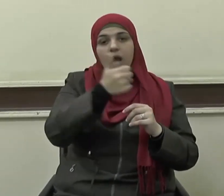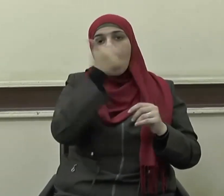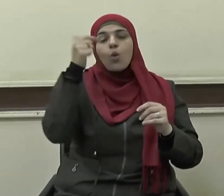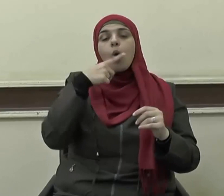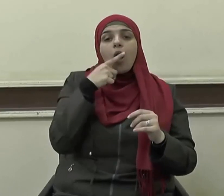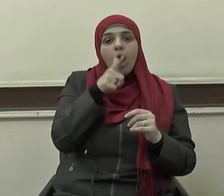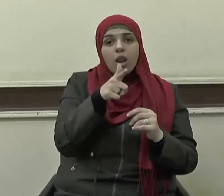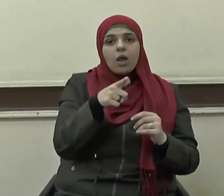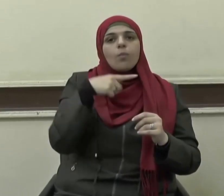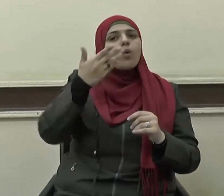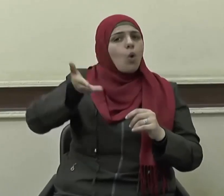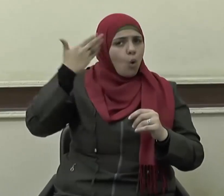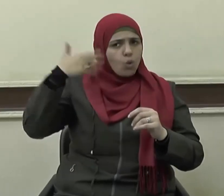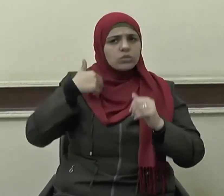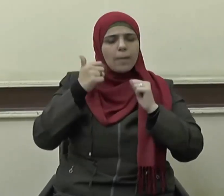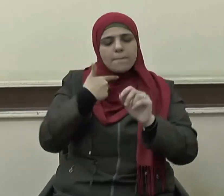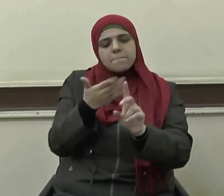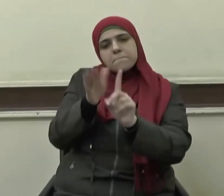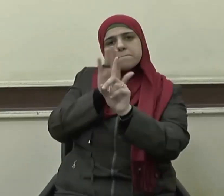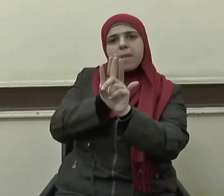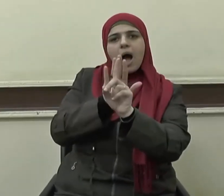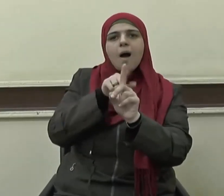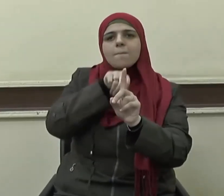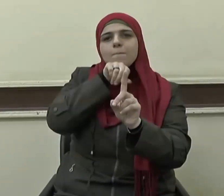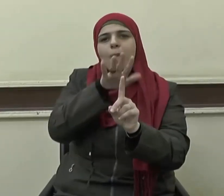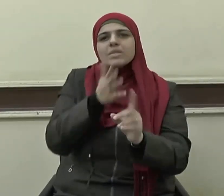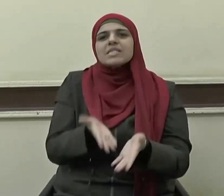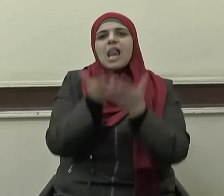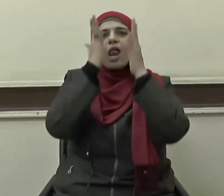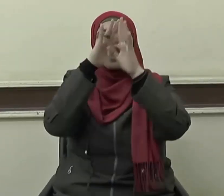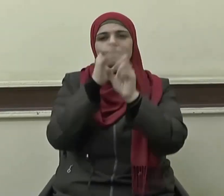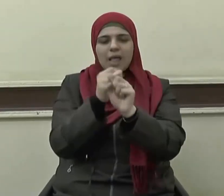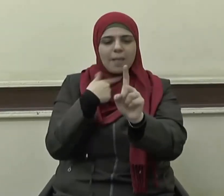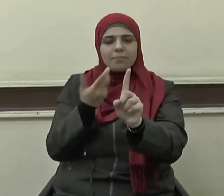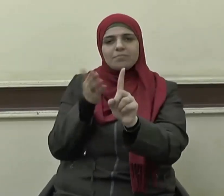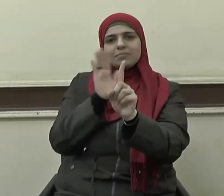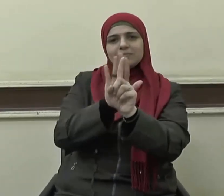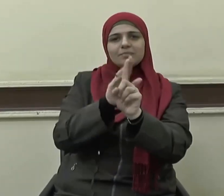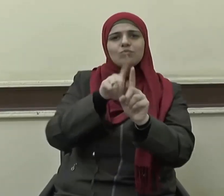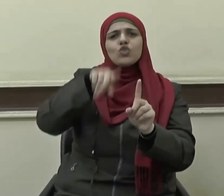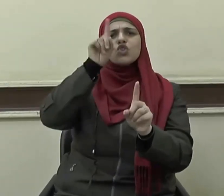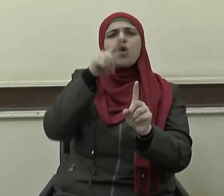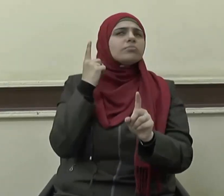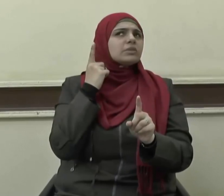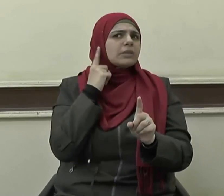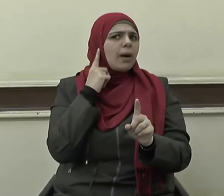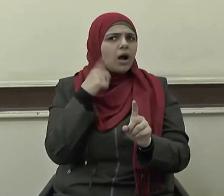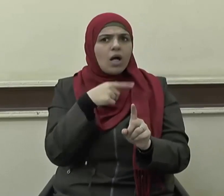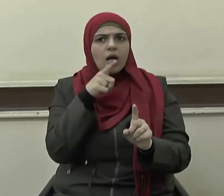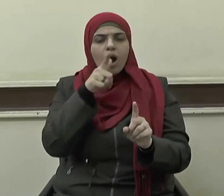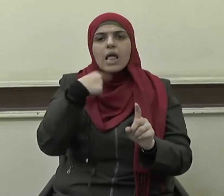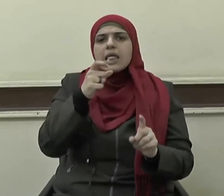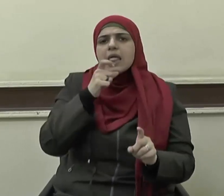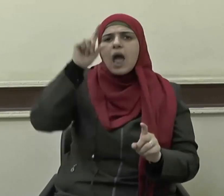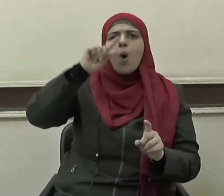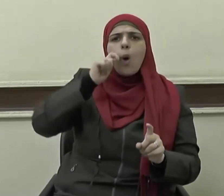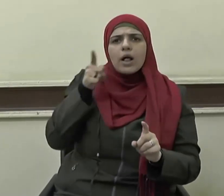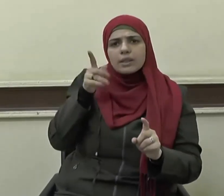كنت خلف رسول الله صلى الله عليه وسلم يوما فقال يا غلام إني